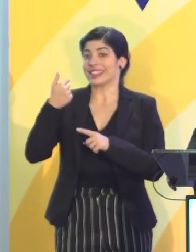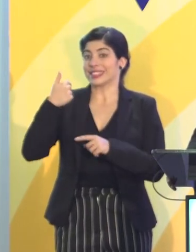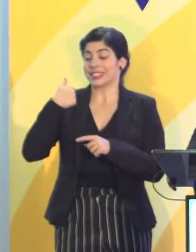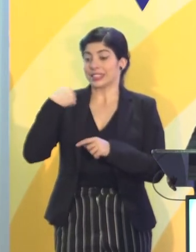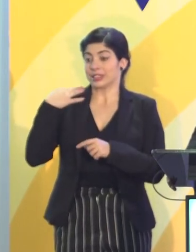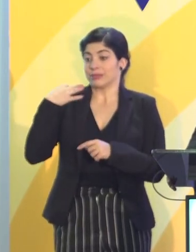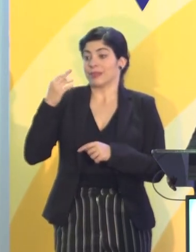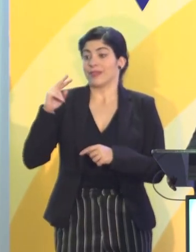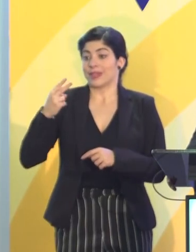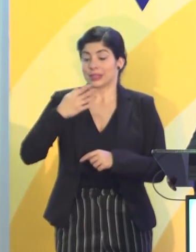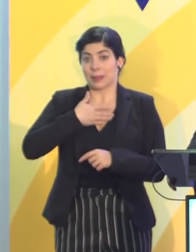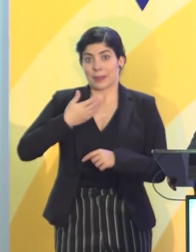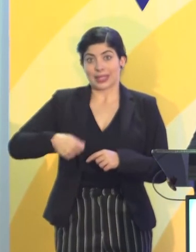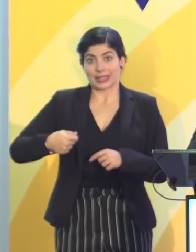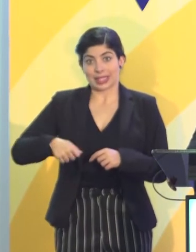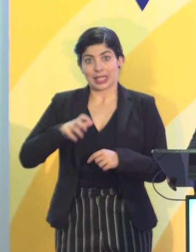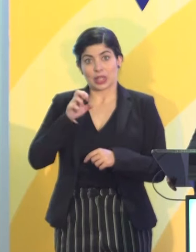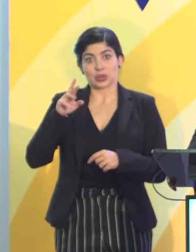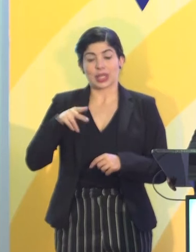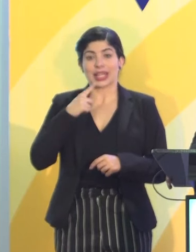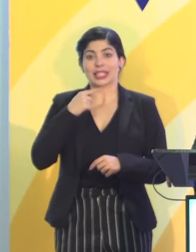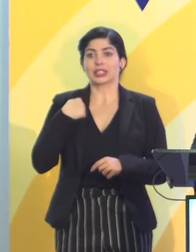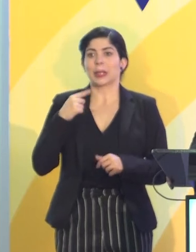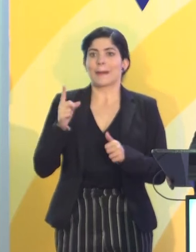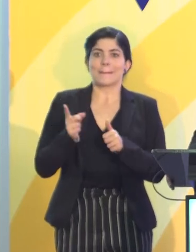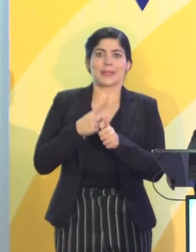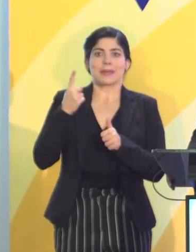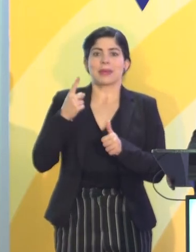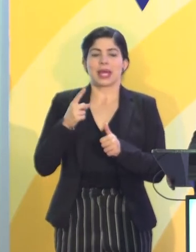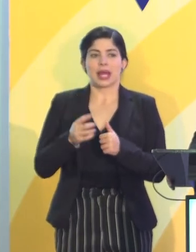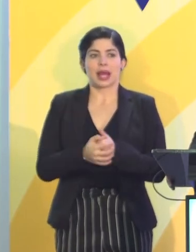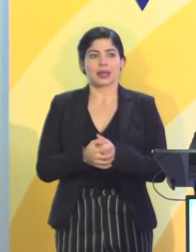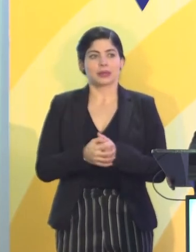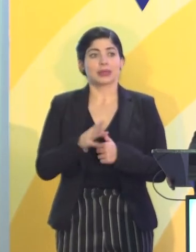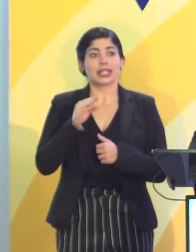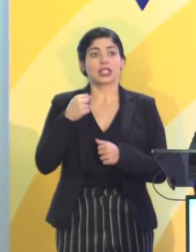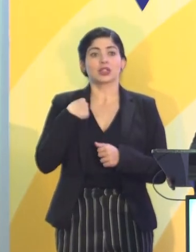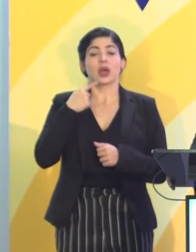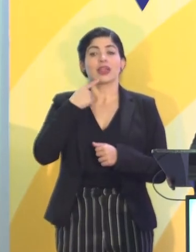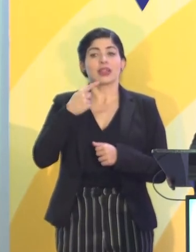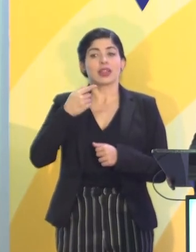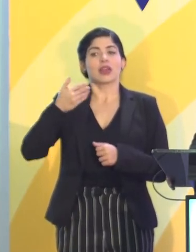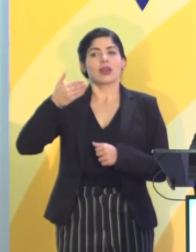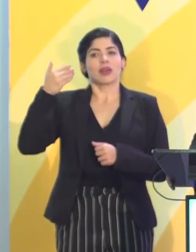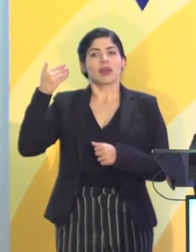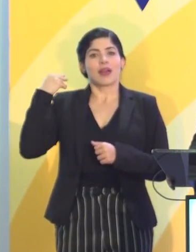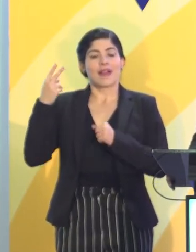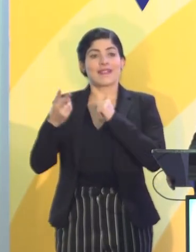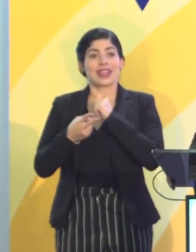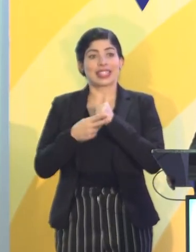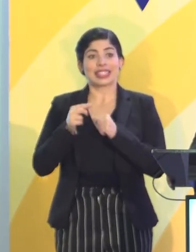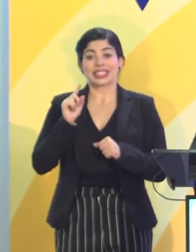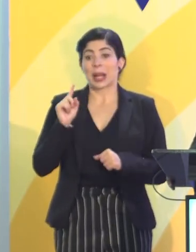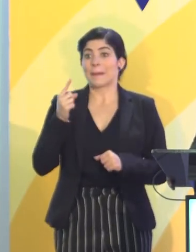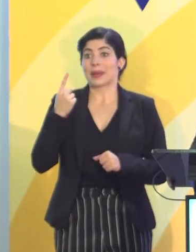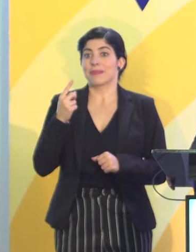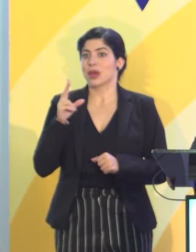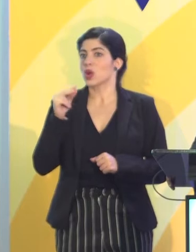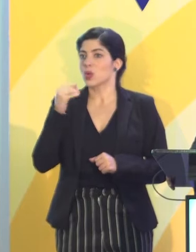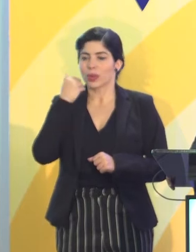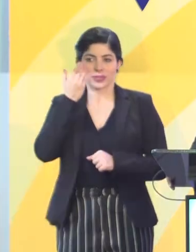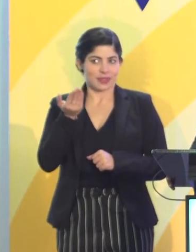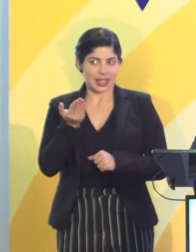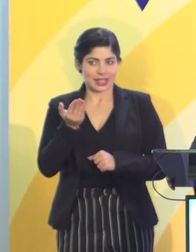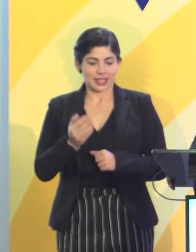vicepresidenta de la República de Costa Rica, que soy la primera, y he dicho en algunas oportunidades que ser la primera no es nada